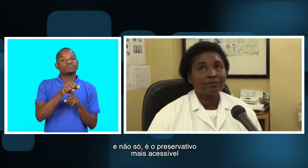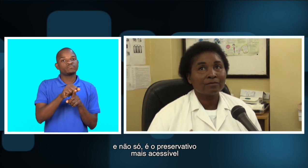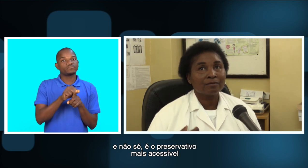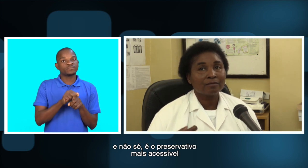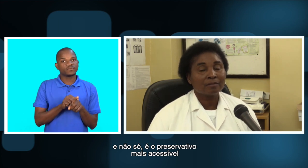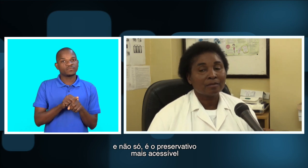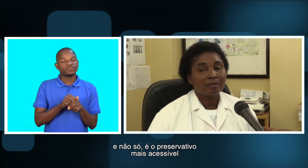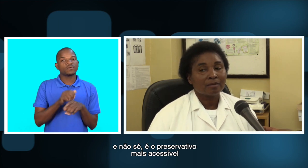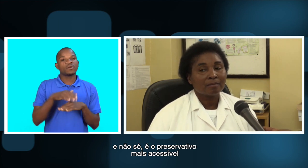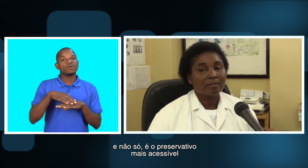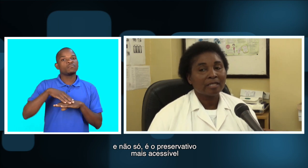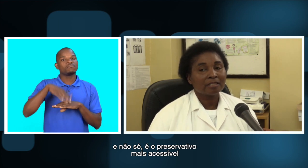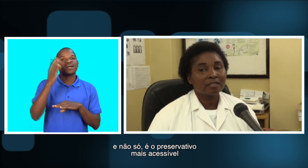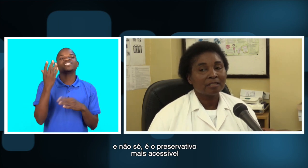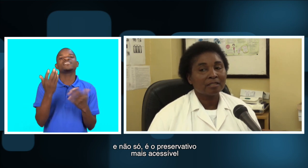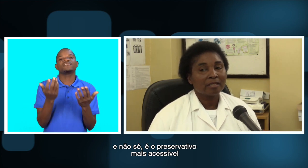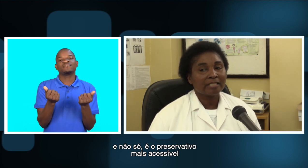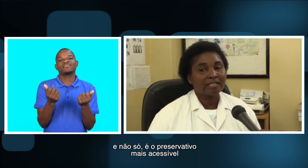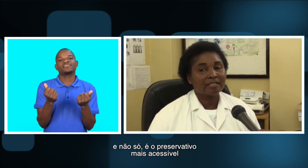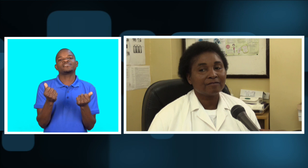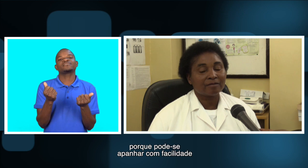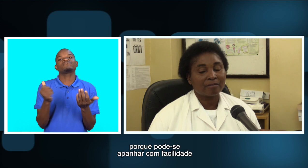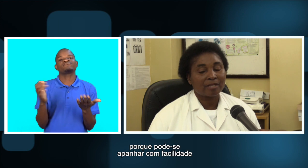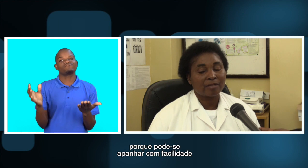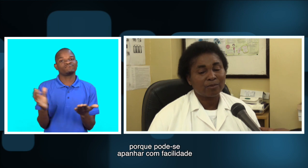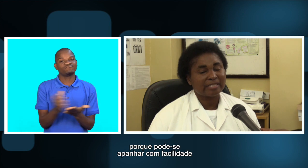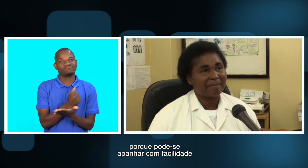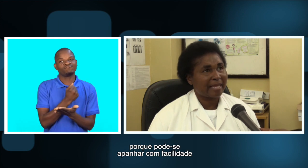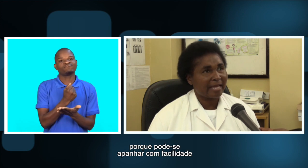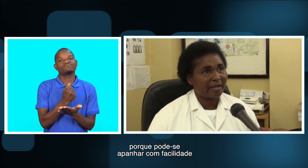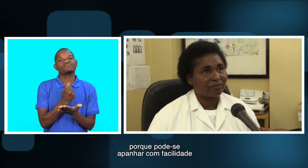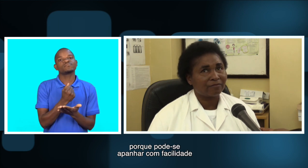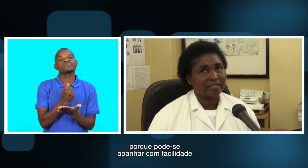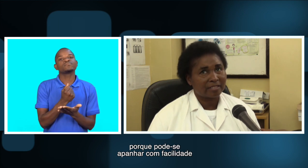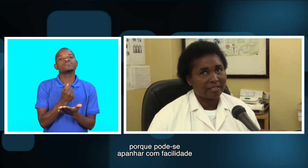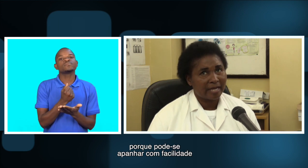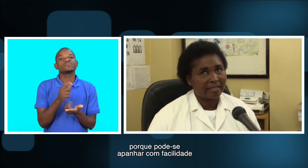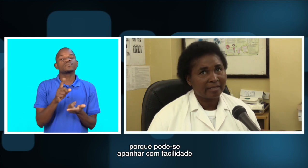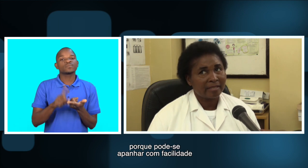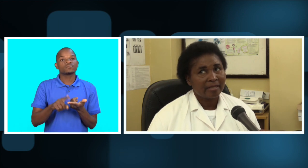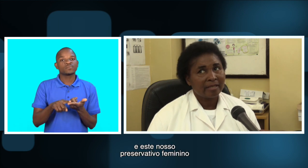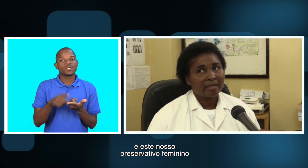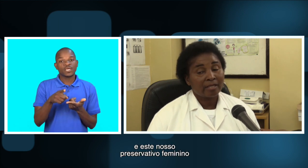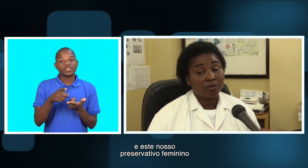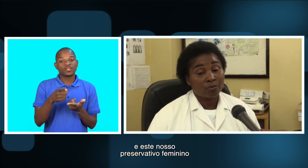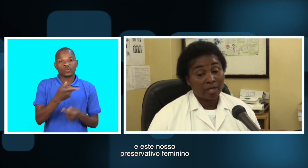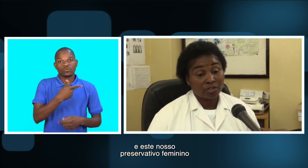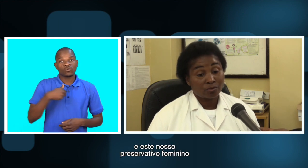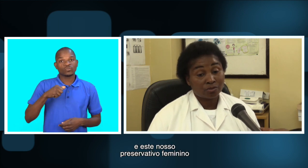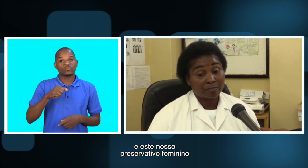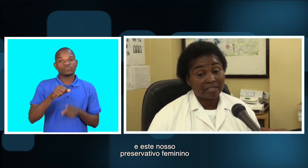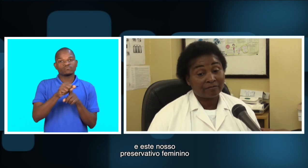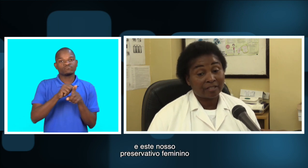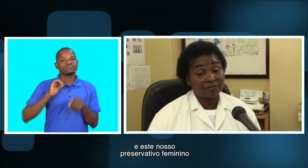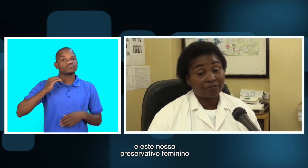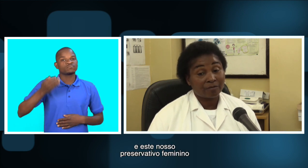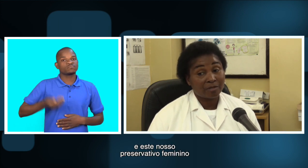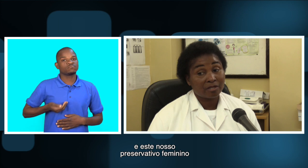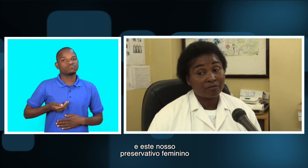mais acessível, que pode se apanhar com facilidade. E este nosso preservativo feminino